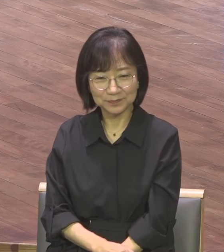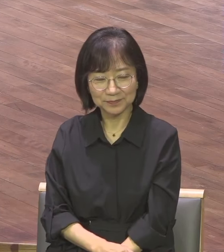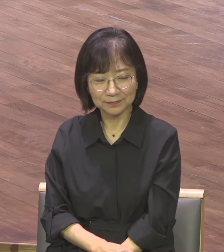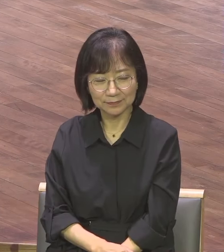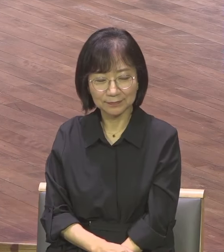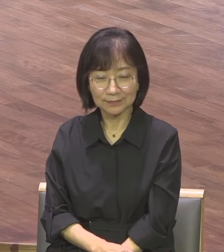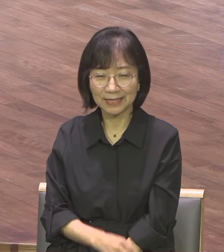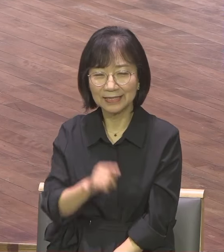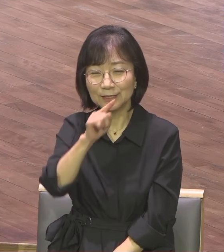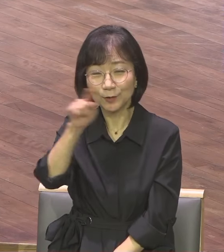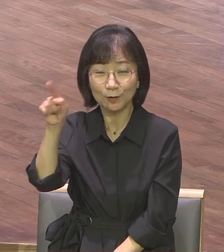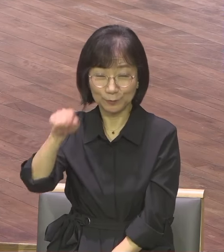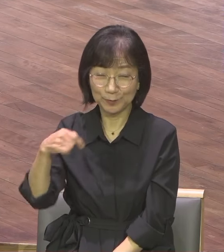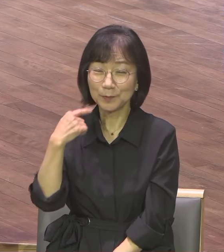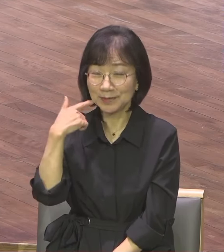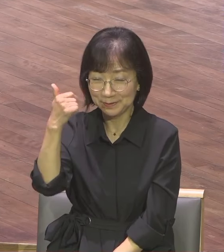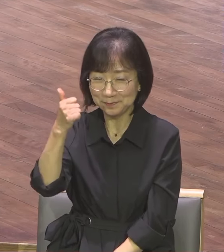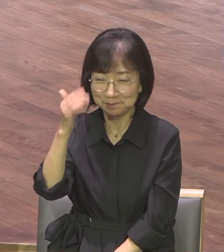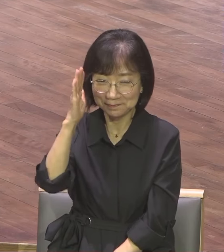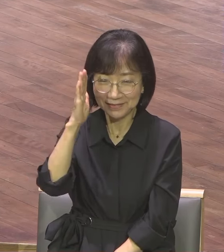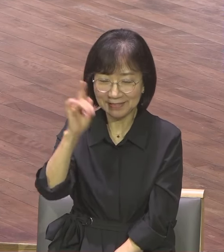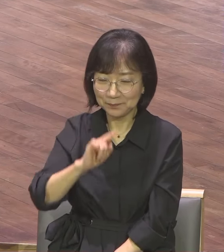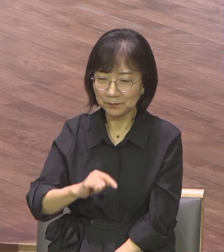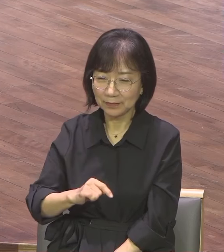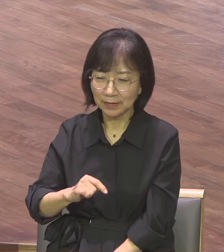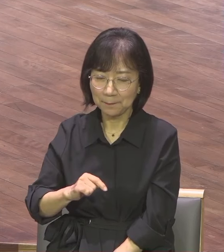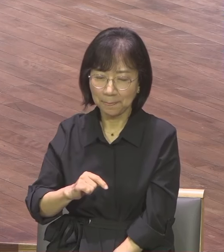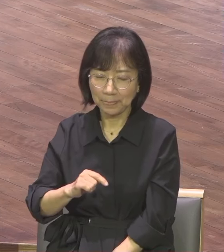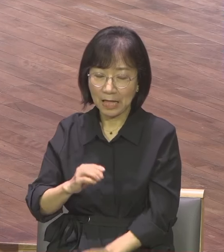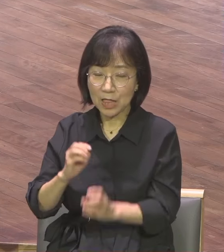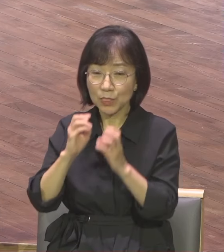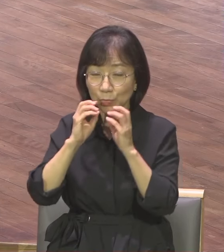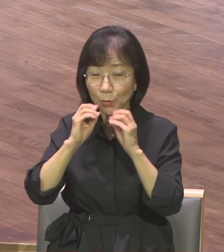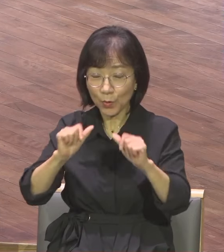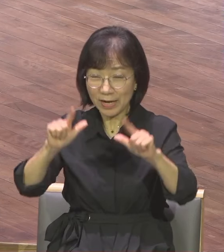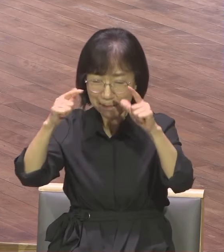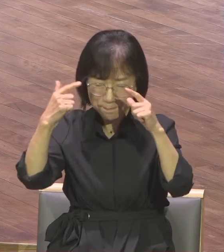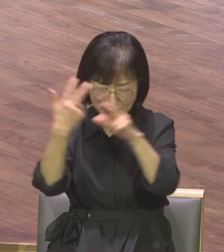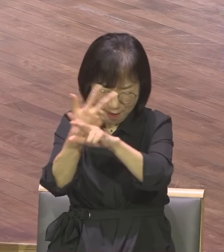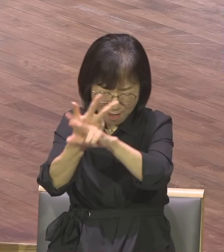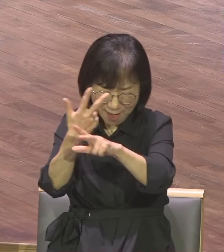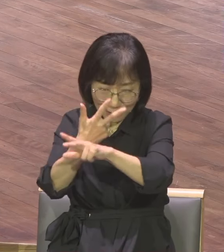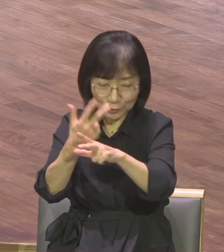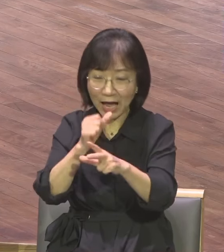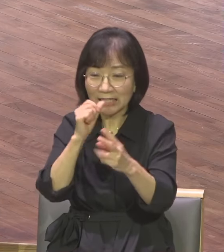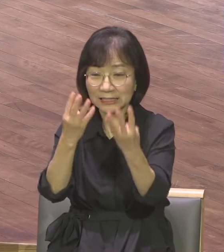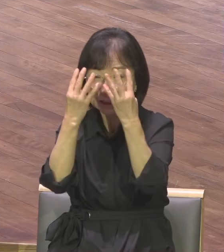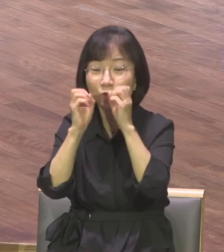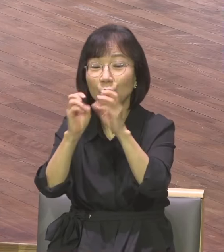토요일마다 유치장을 갔습니다 여러분 한두 번 갈 수 있어도 지속은 어려워요 사업하는 분들이